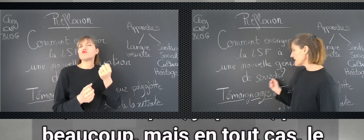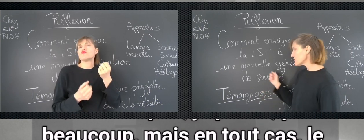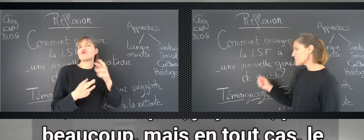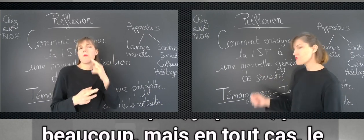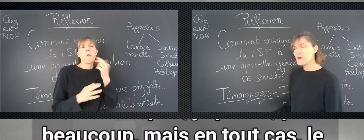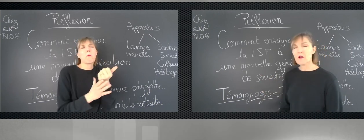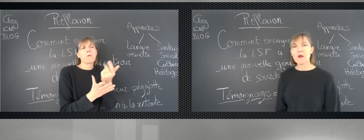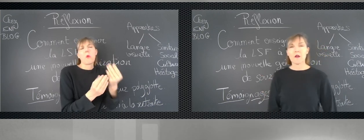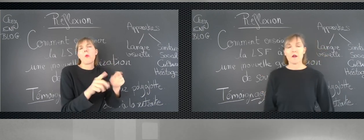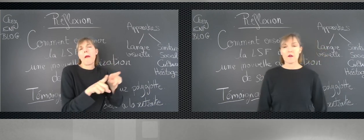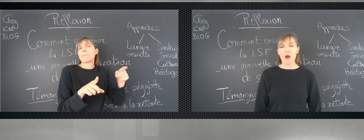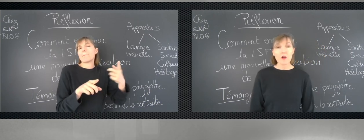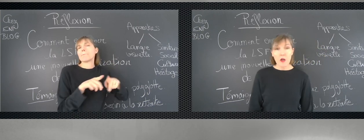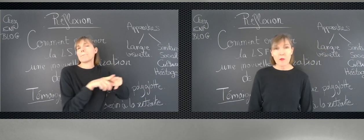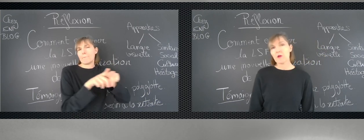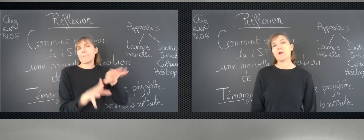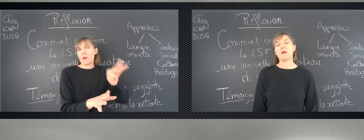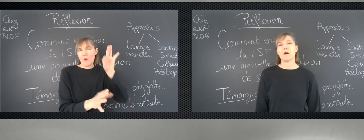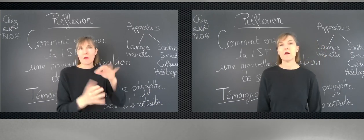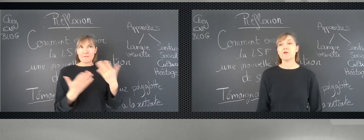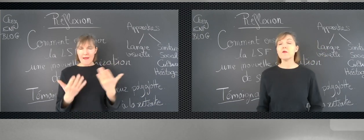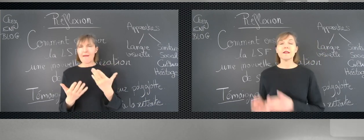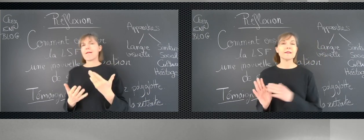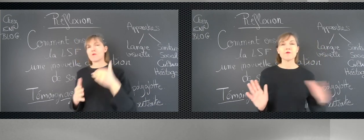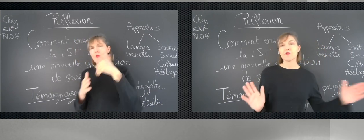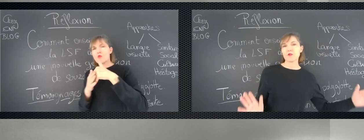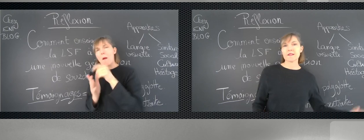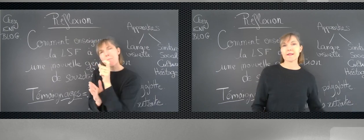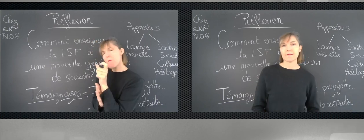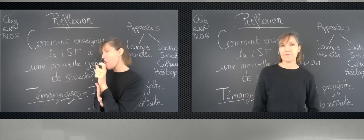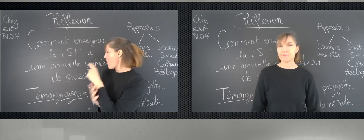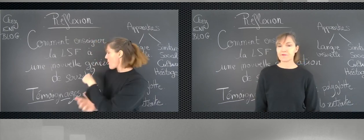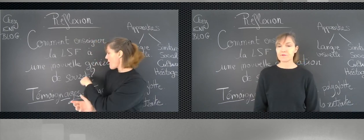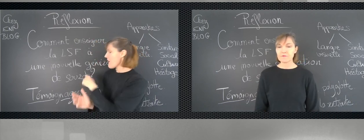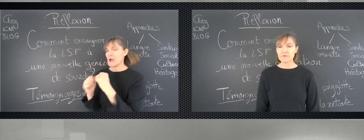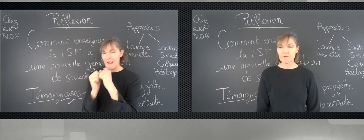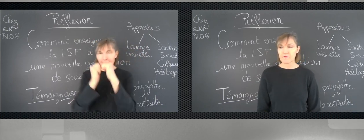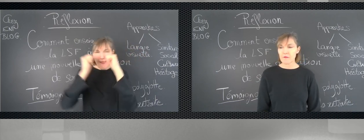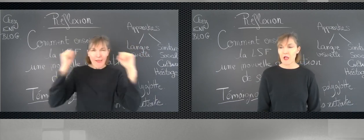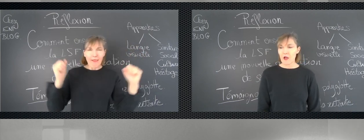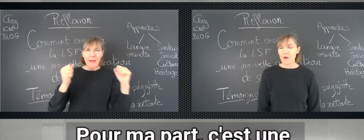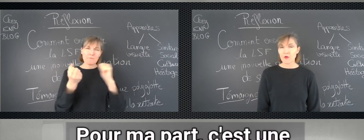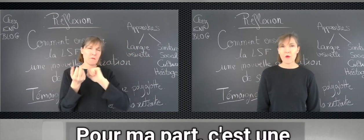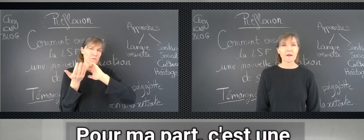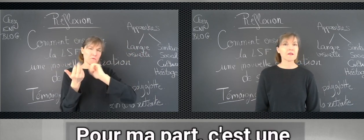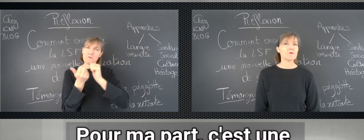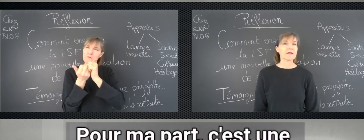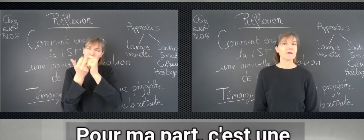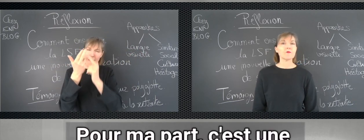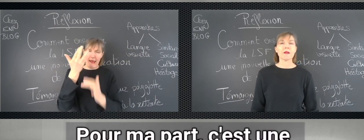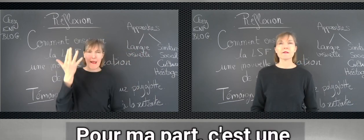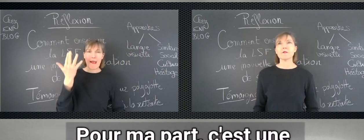terme sourd englobe tous les types de surdité. Pour moi, à partir d'une personne ou quelqu